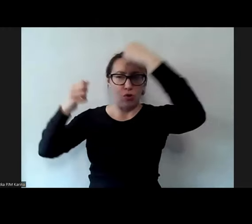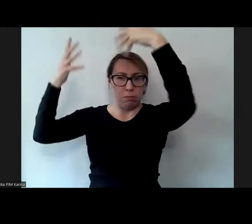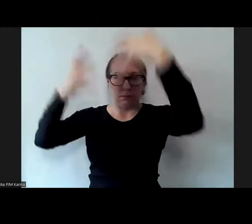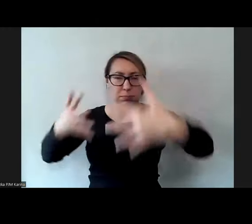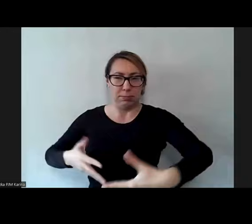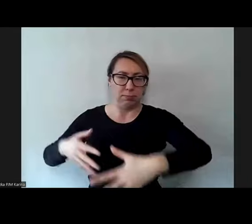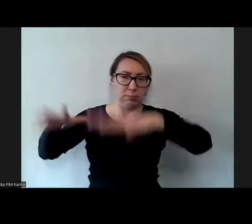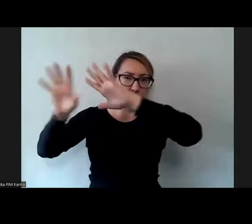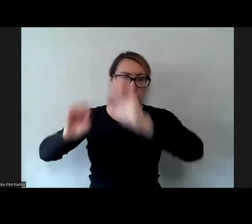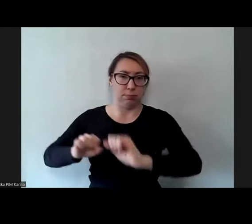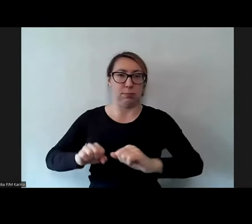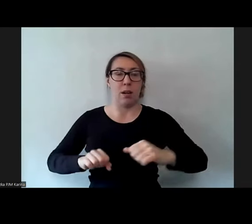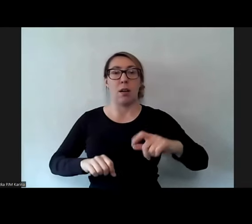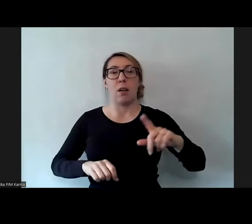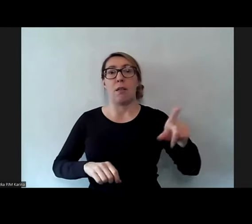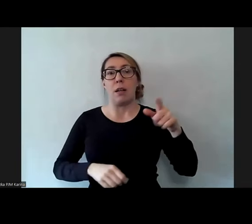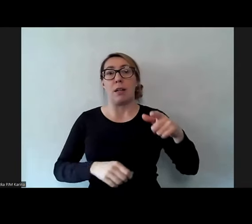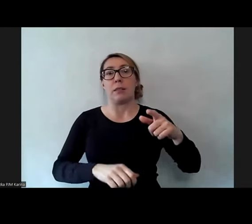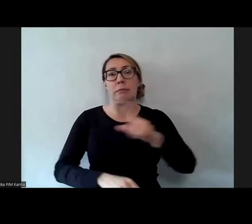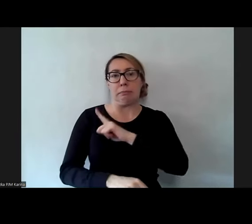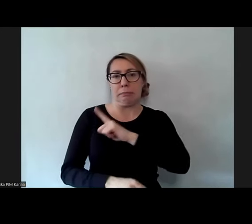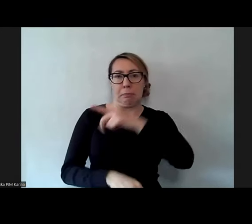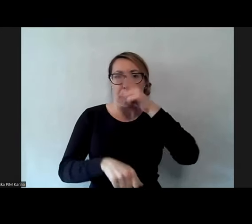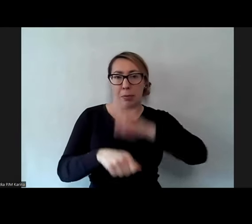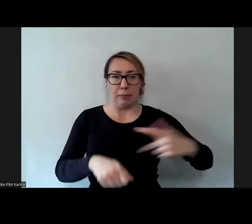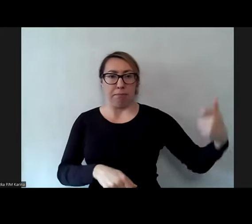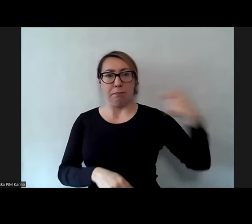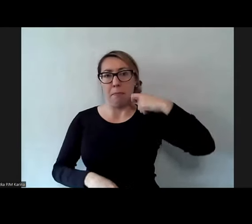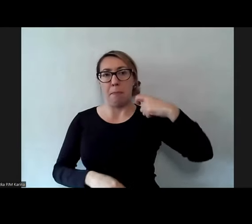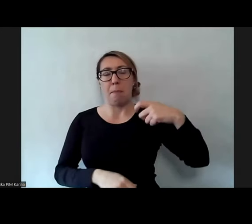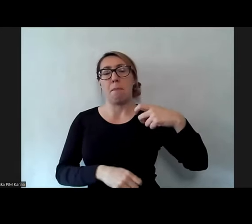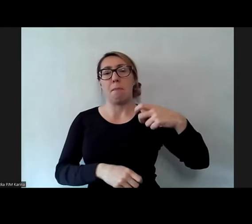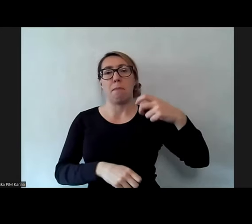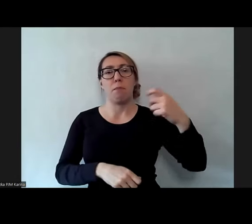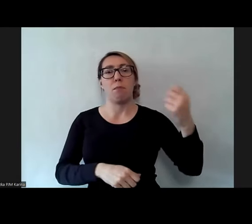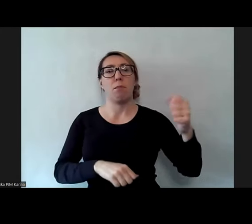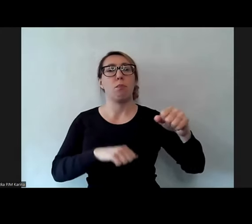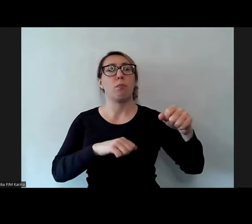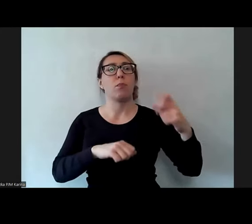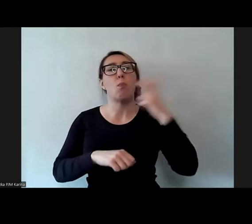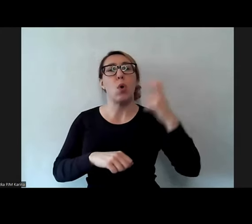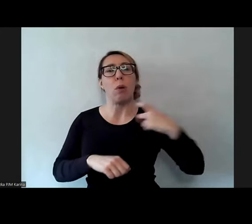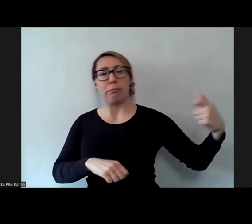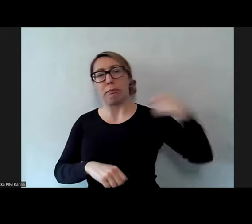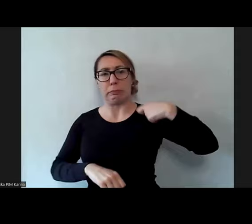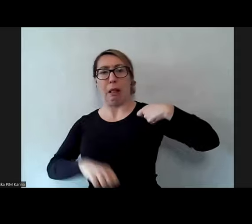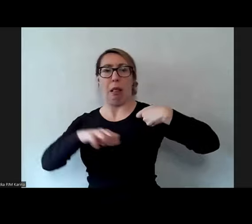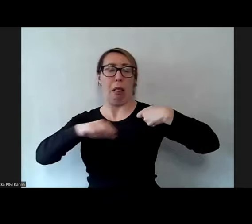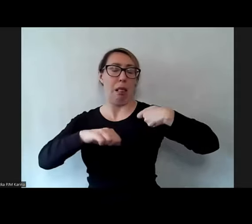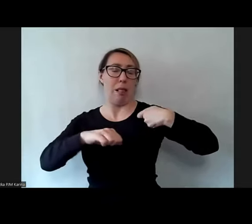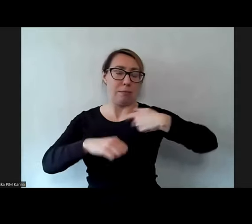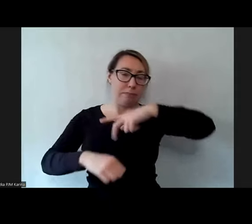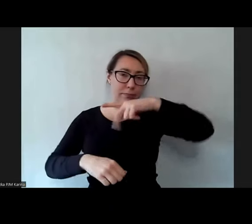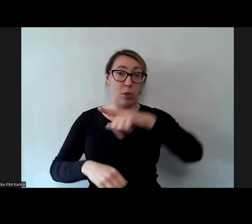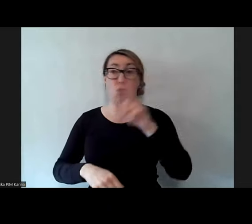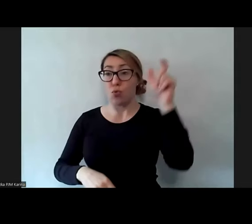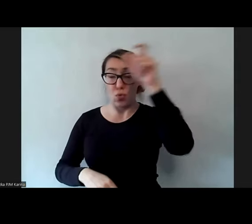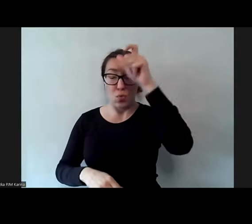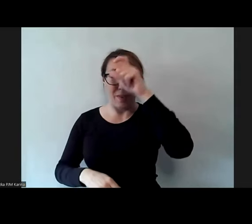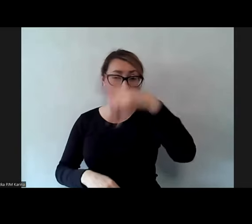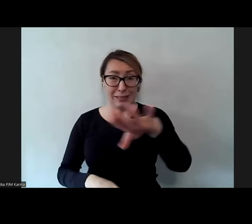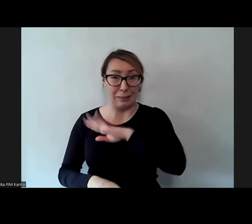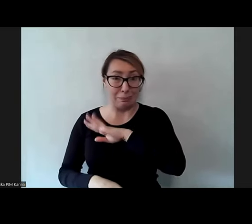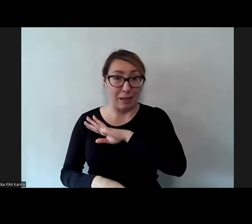paralizatora i człowiek zmarł. I ja podaję, to jest bardzo mocny przykład, ale zobaczcie, dorosła osoba w normie